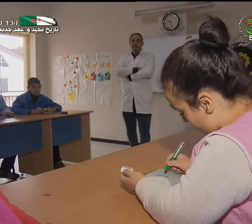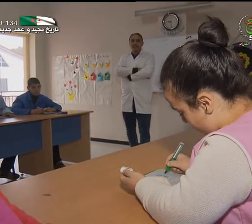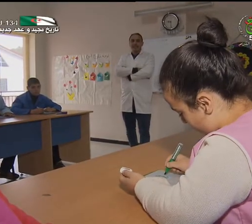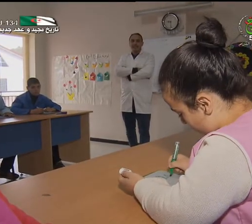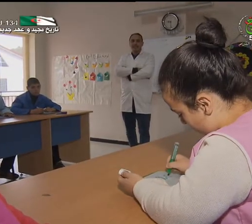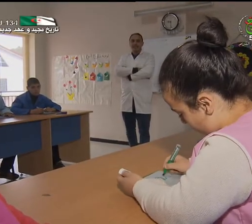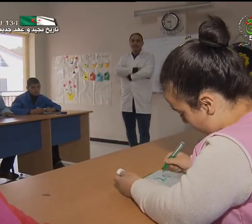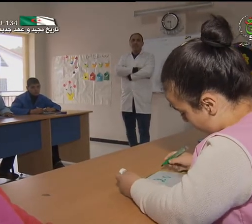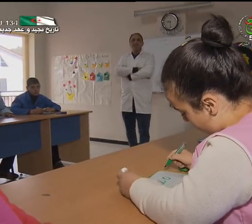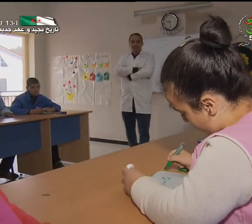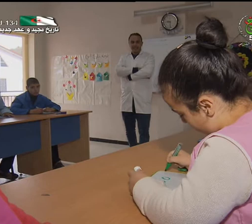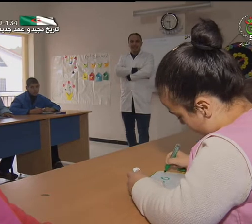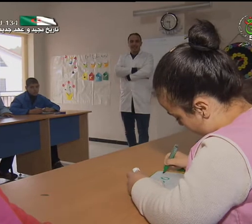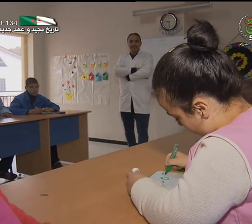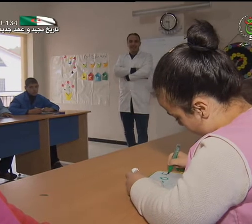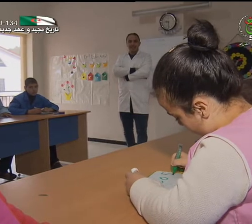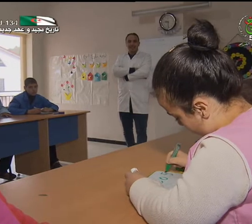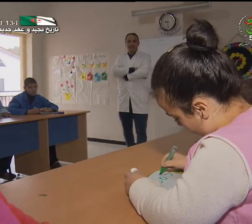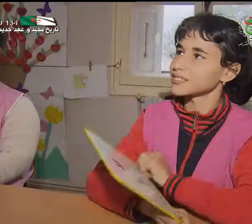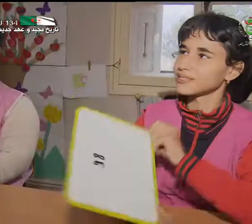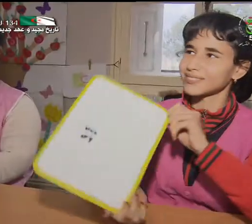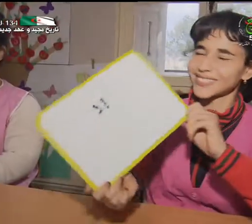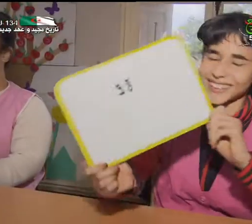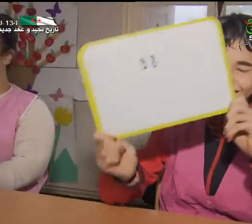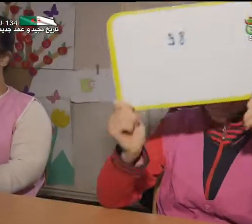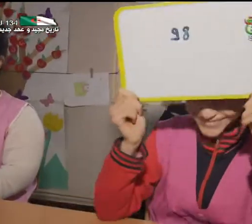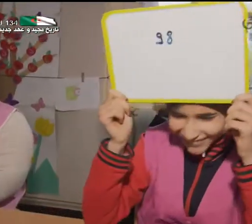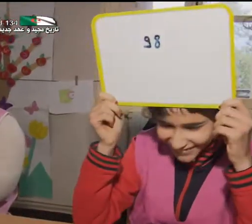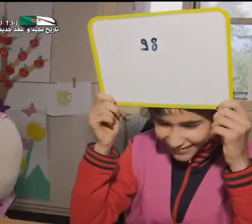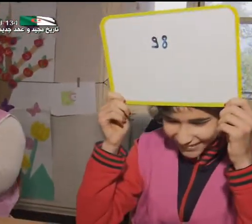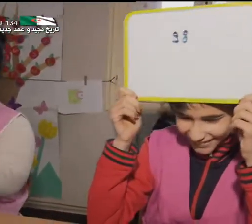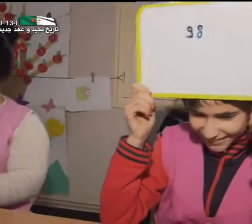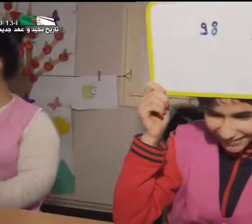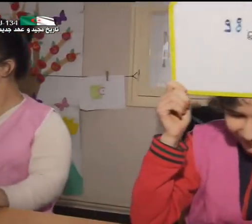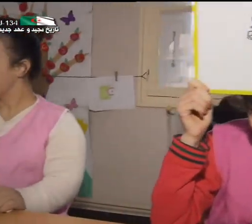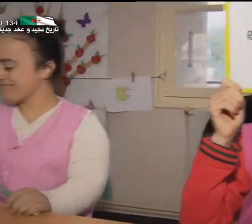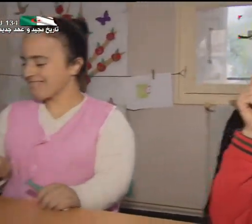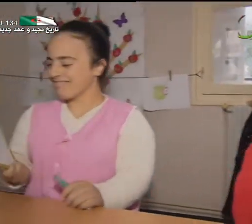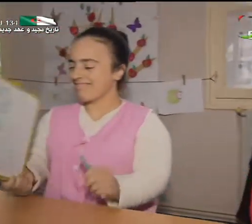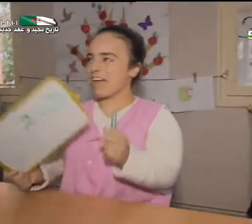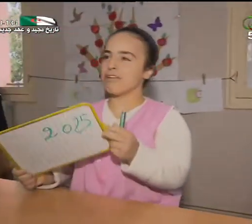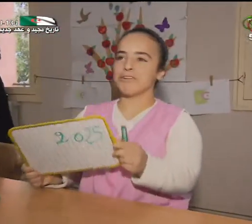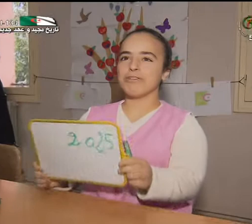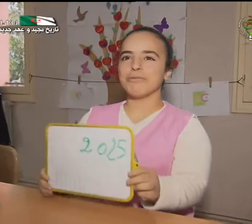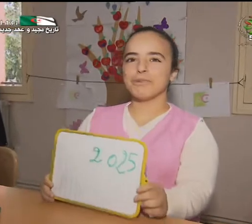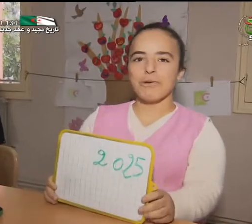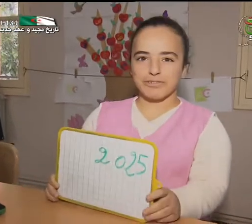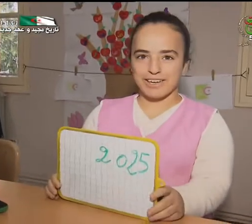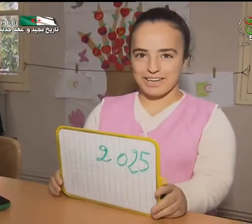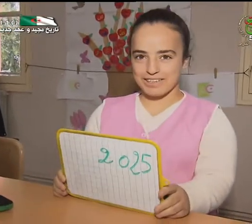التمدرس لدى صغار الصم شكل من أشكال التعايش مع الإعاقة السمعية لكن حتى يستطيع التلميذ